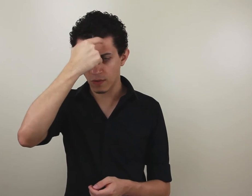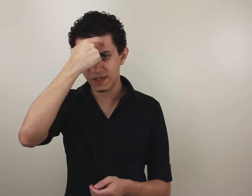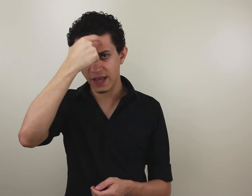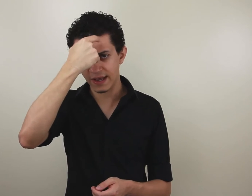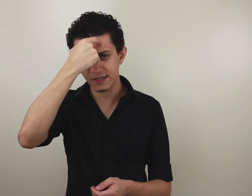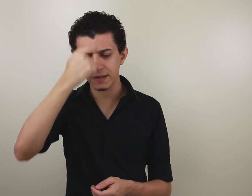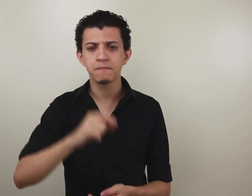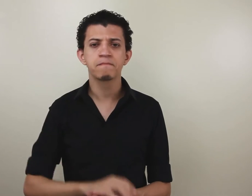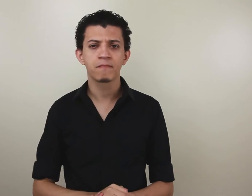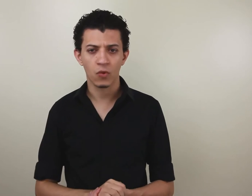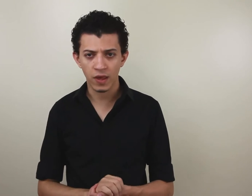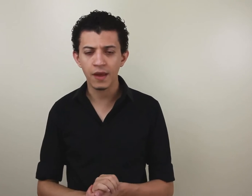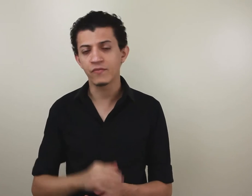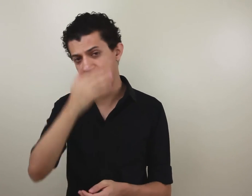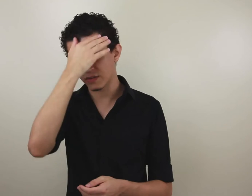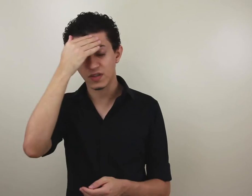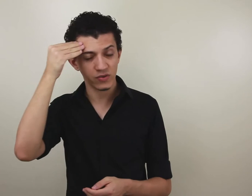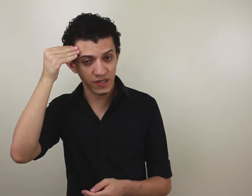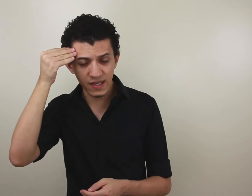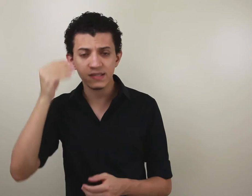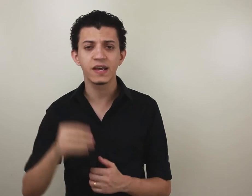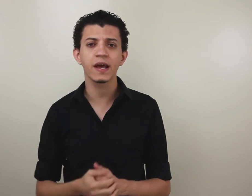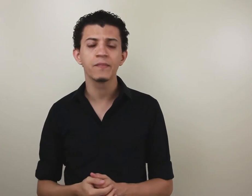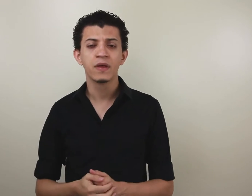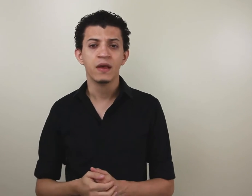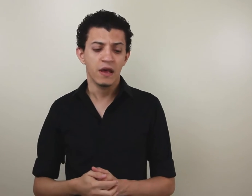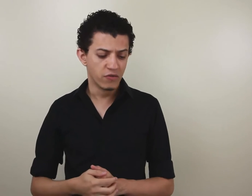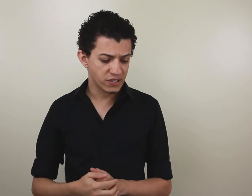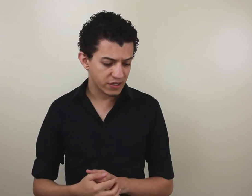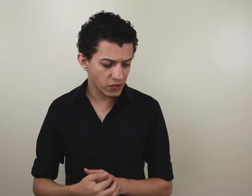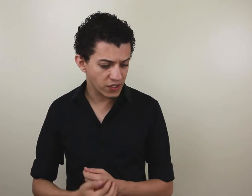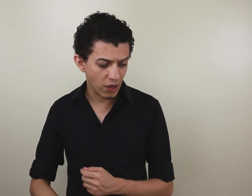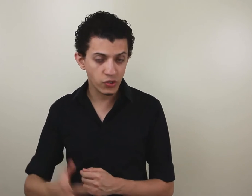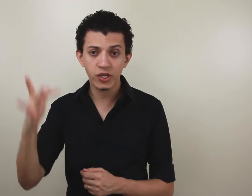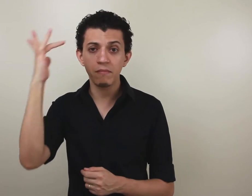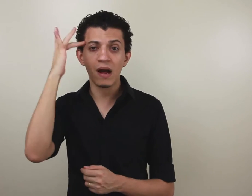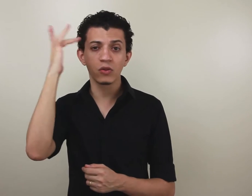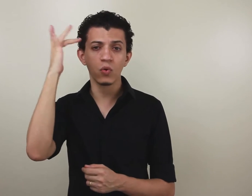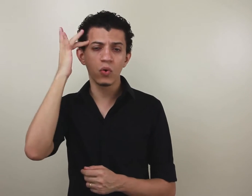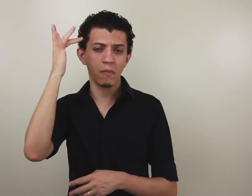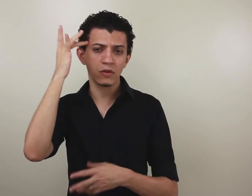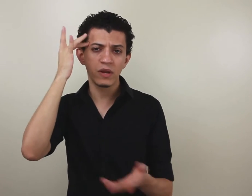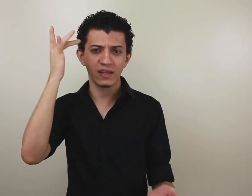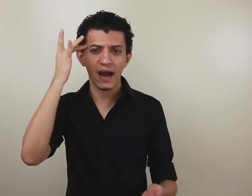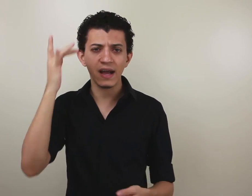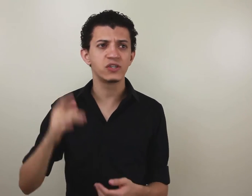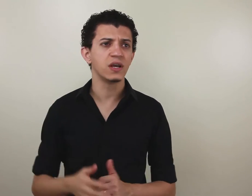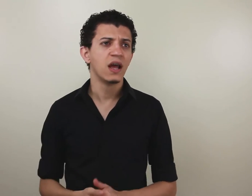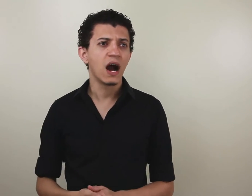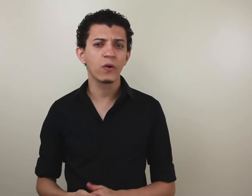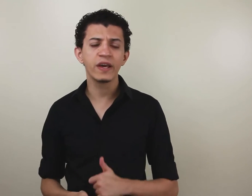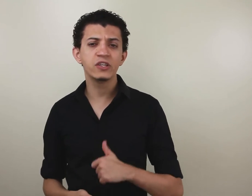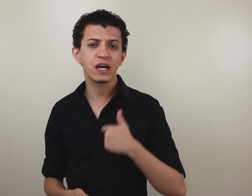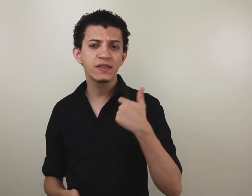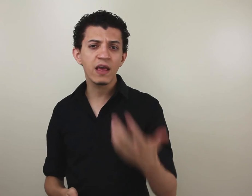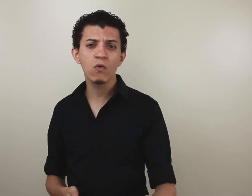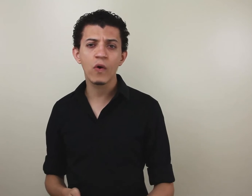consciência. Você tem o sinal de esquecer. Você tem o sinal de maduro, maturidade. Alguém que já tem um